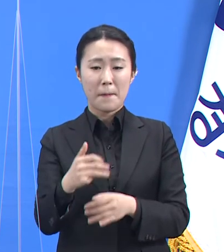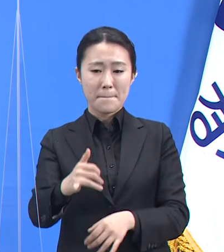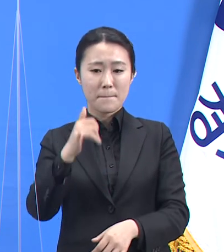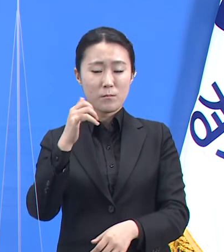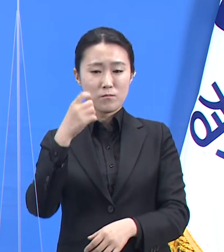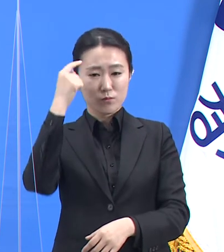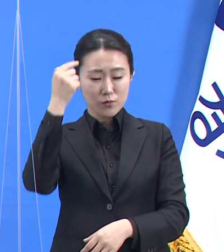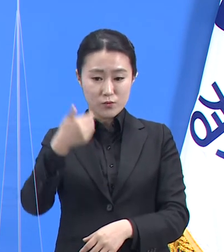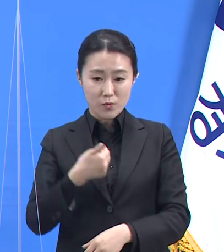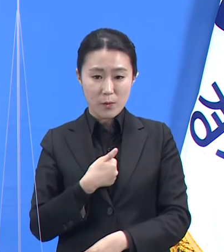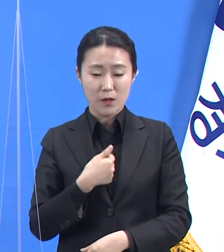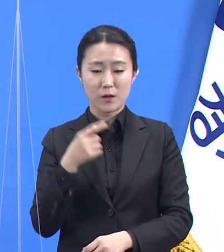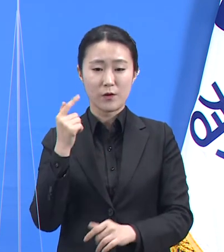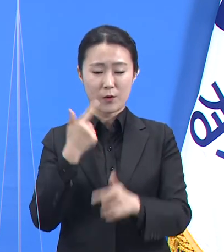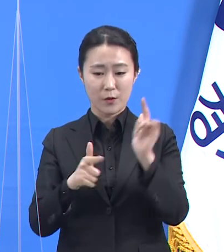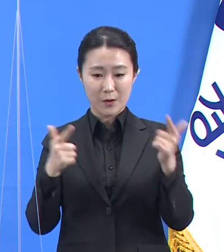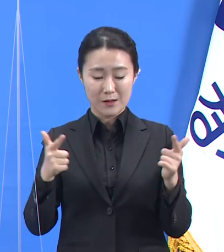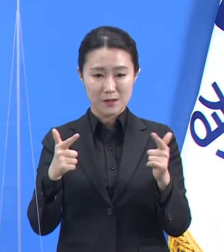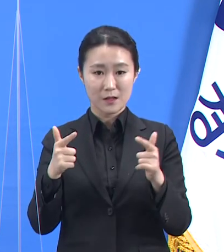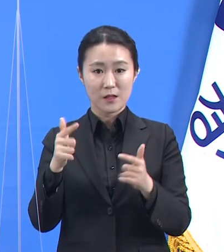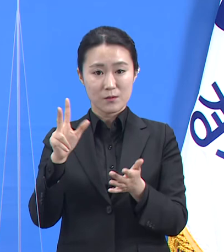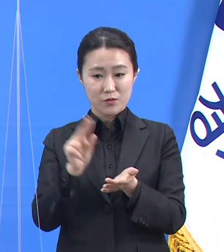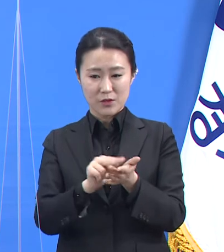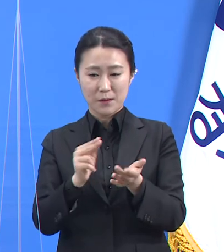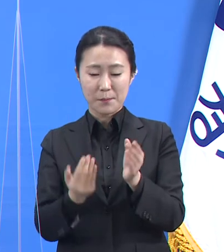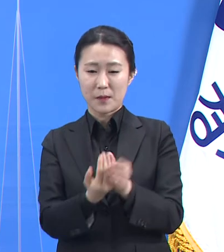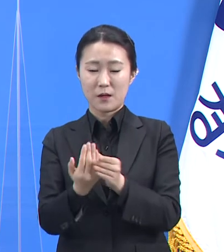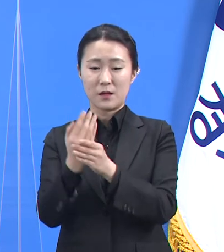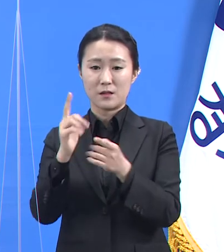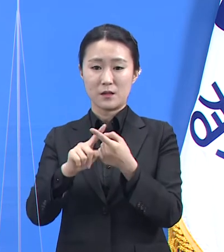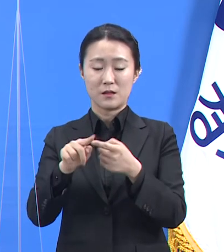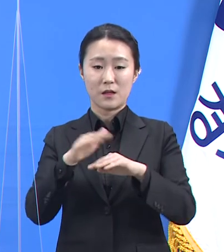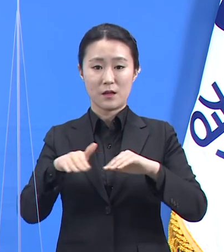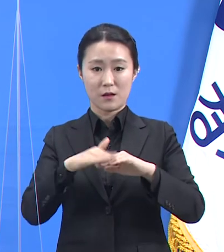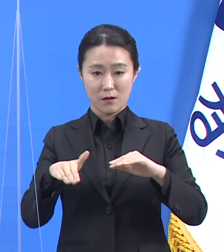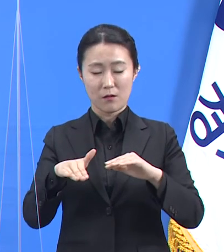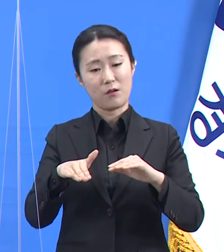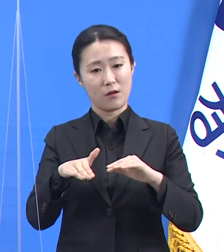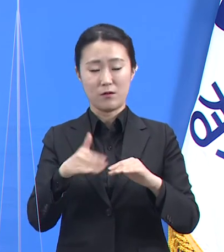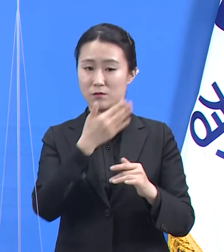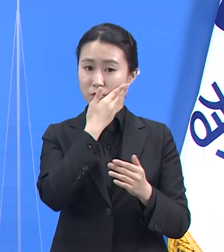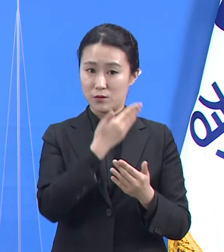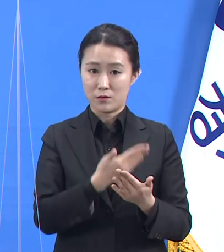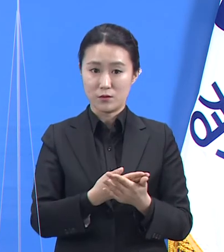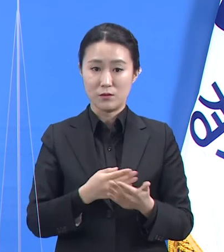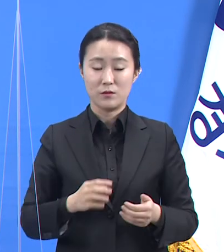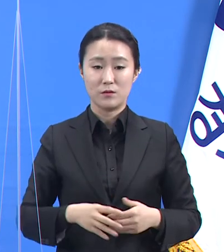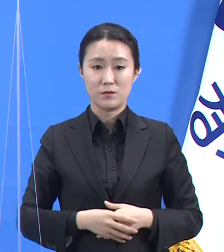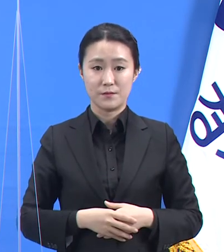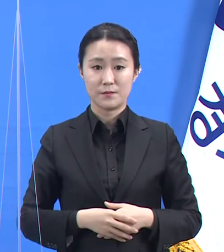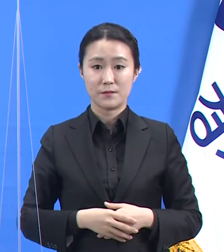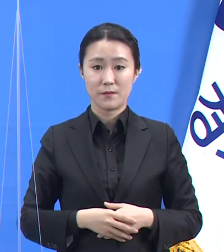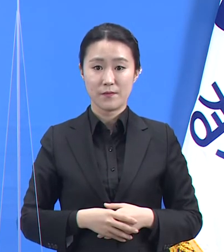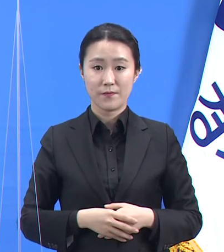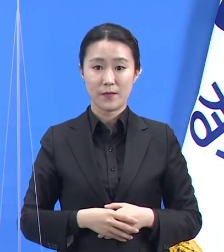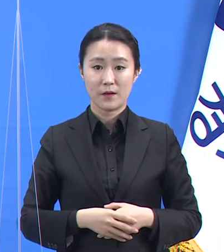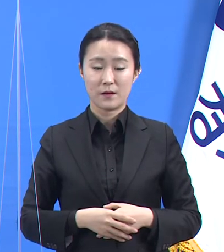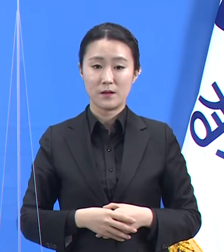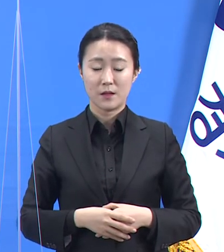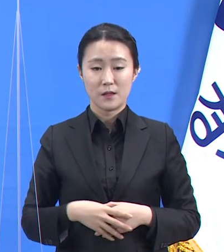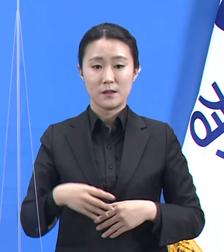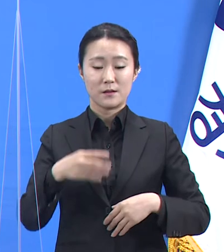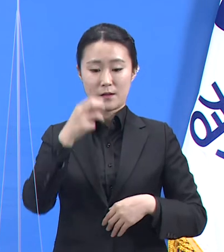유지해내는 것이 관건입니다. 도의 예방접종 추진단은 중앙정부와 기초지자체 사이에서